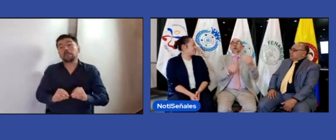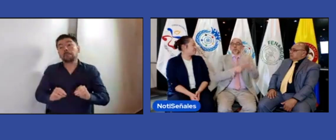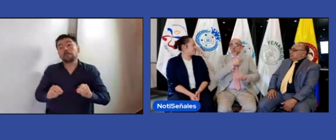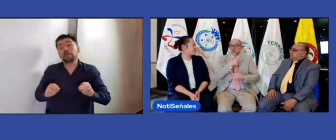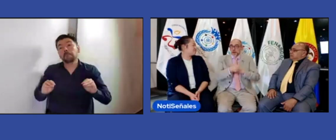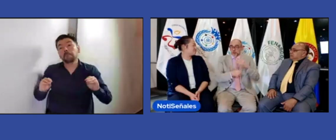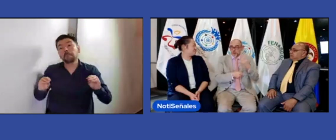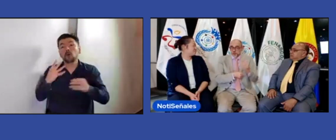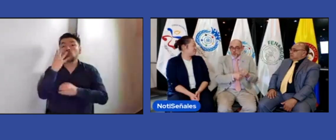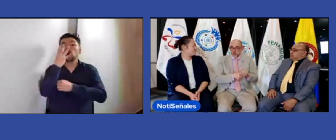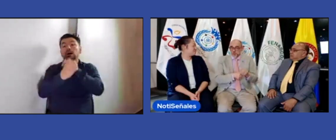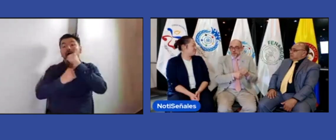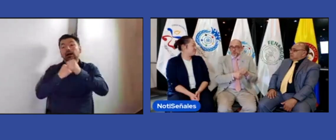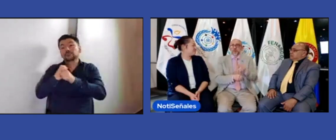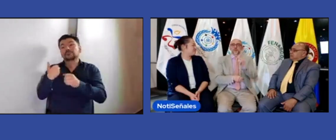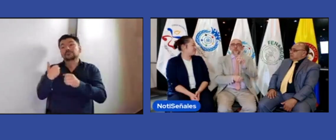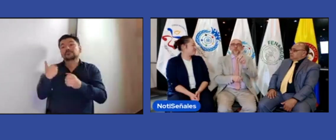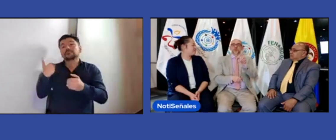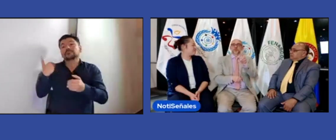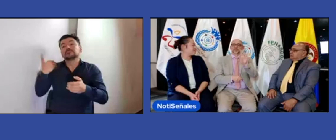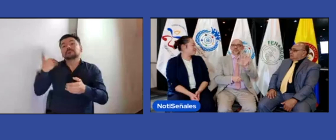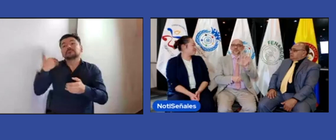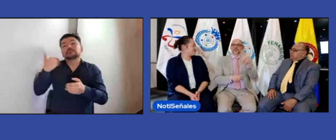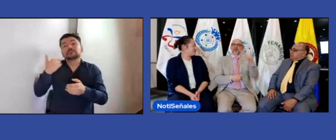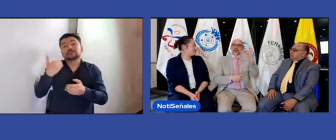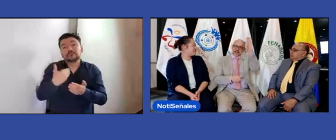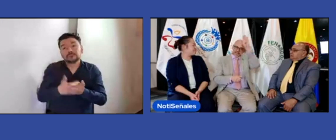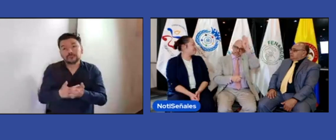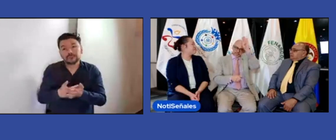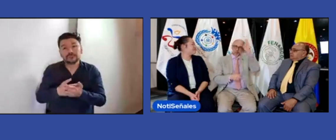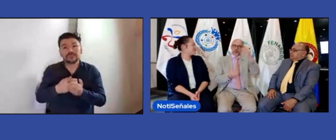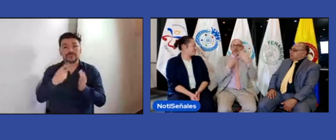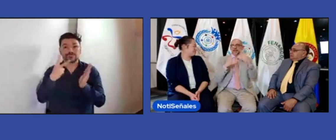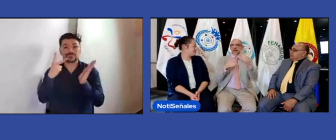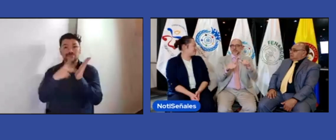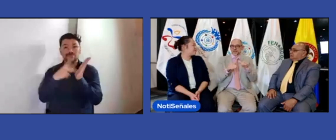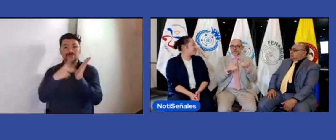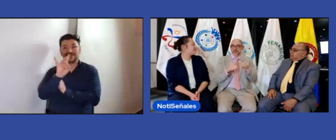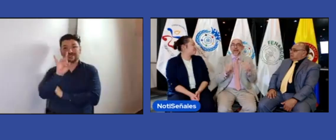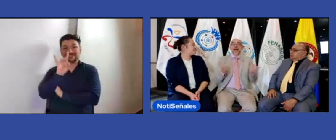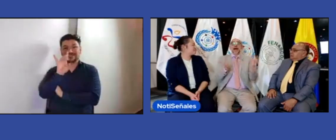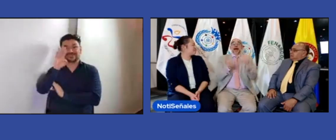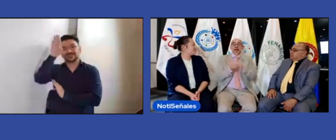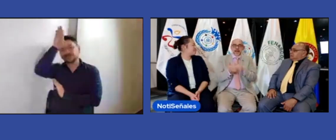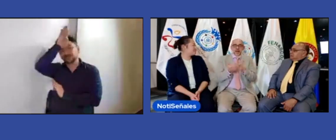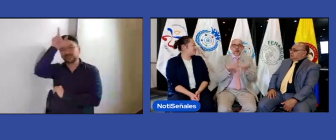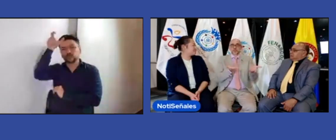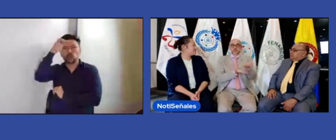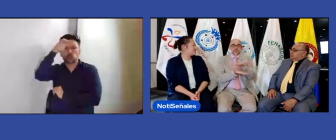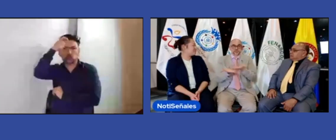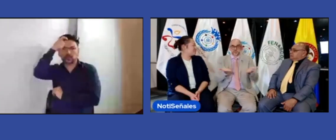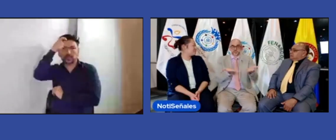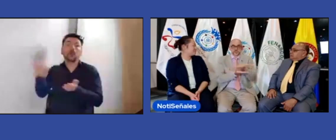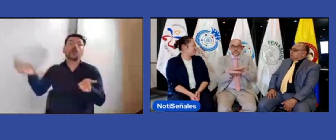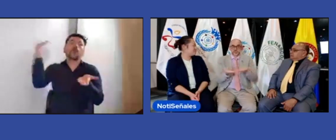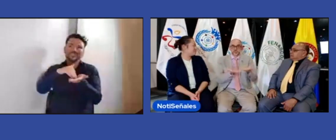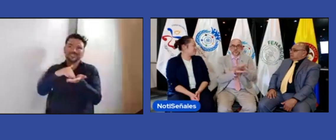esa bandera. Pasaron cuatro años y fue el Congreso en Estambul y nuevamente